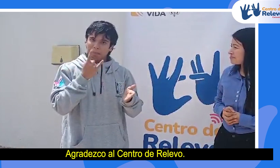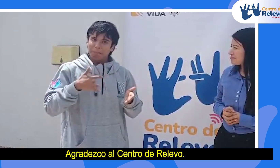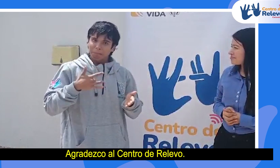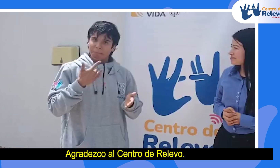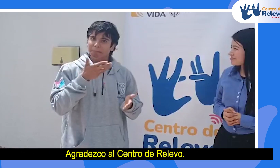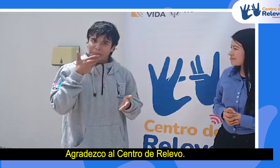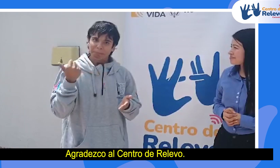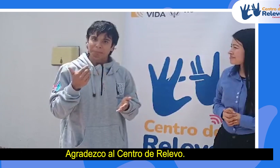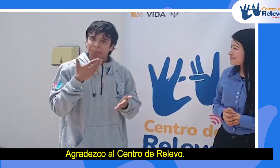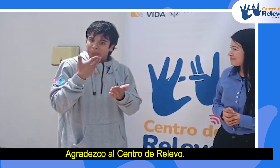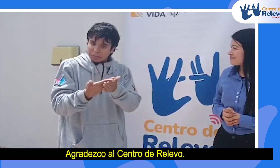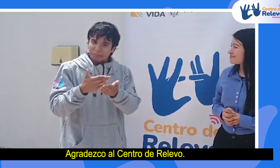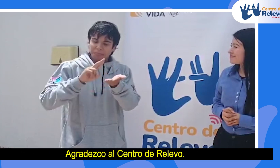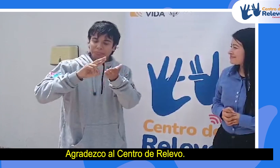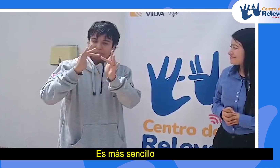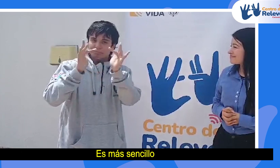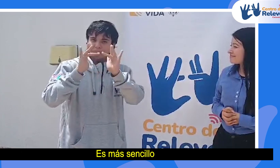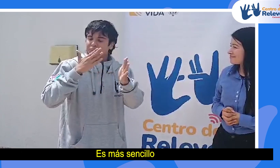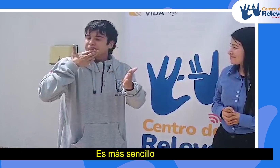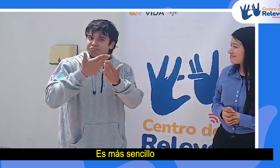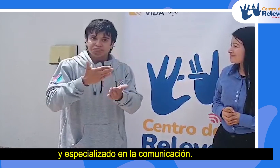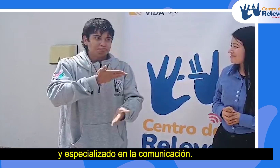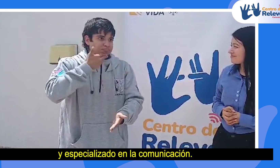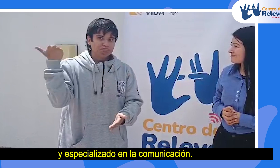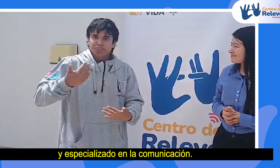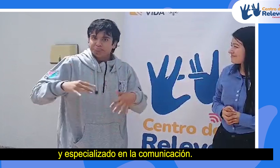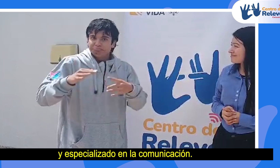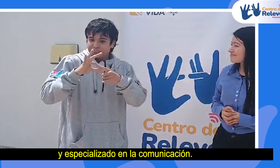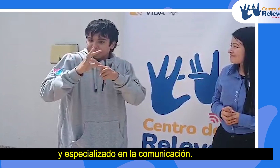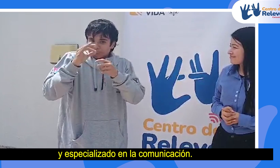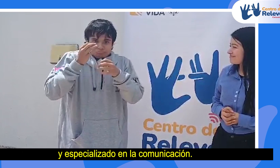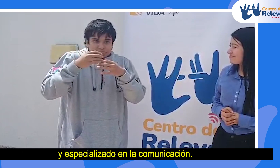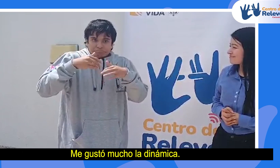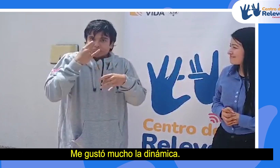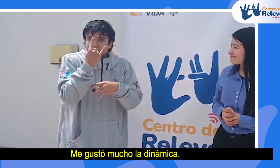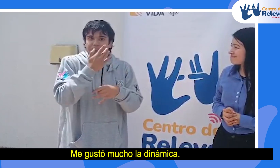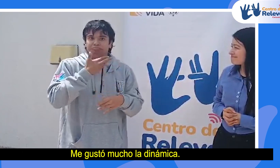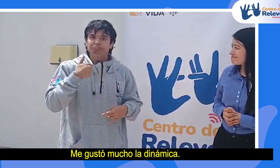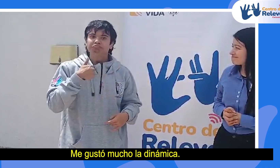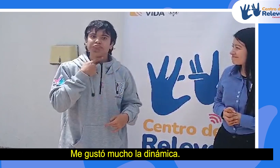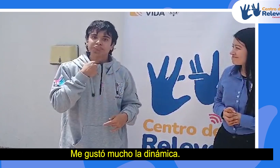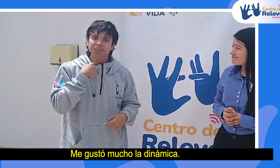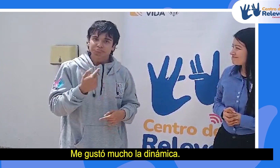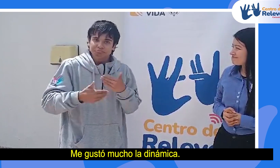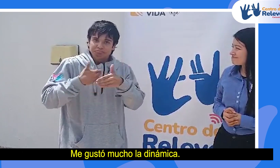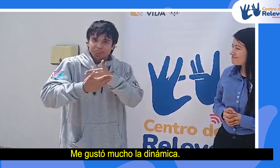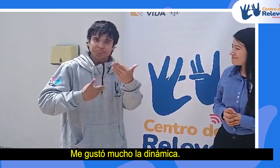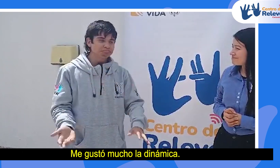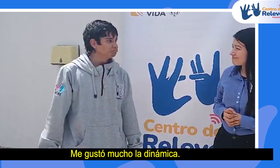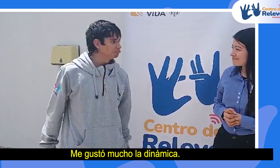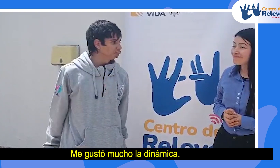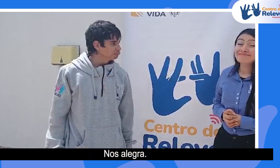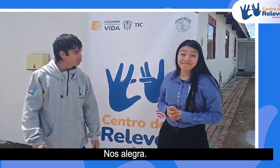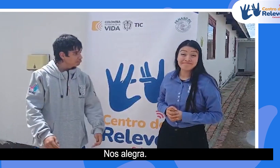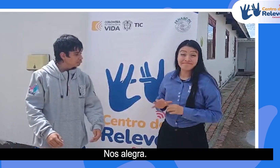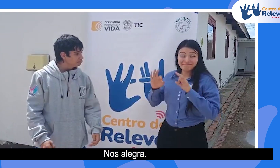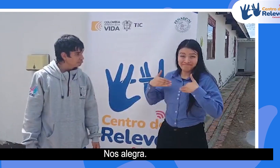agradezco a centro de relevo, es más sencillo y especializado en la comunicación, me gustó mucho la dinámica. Nos alegra,